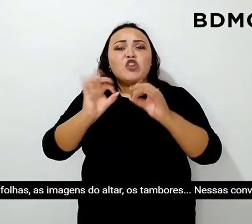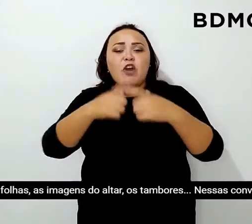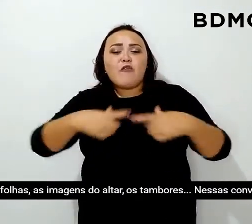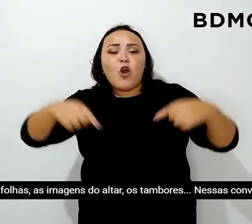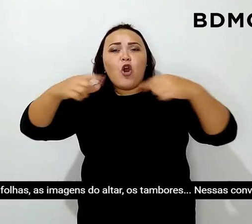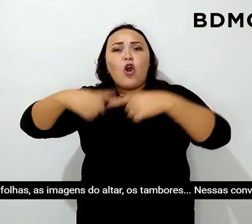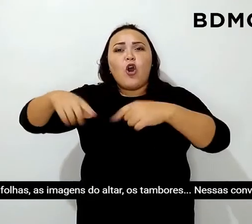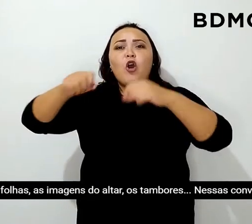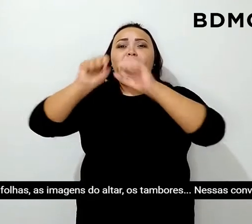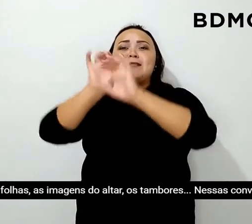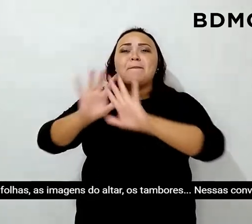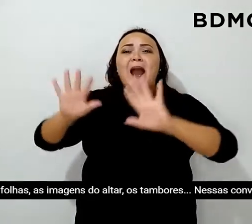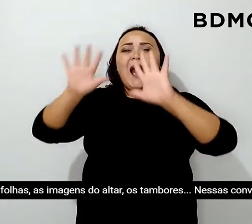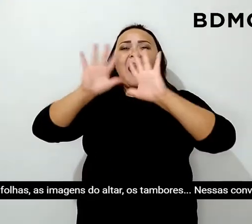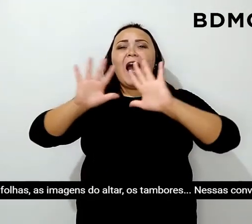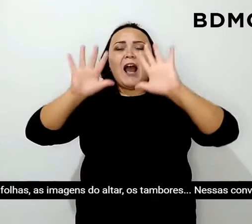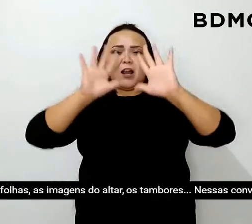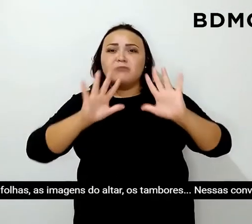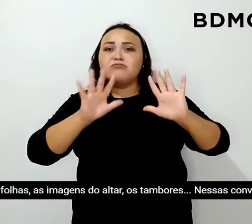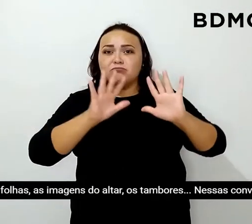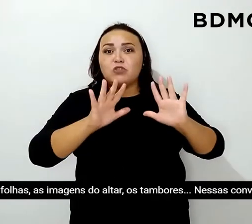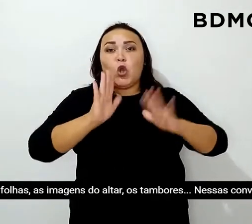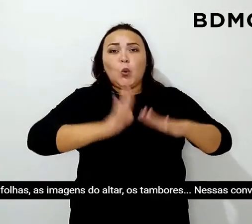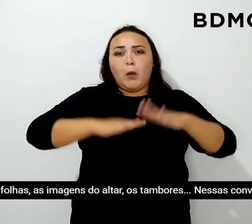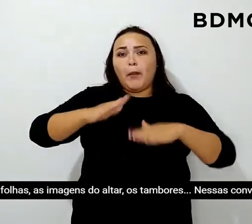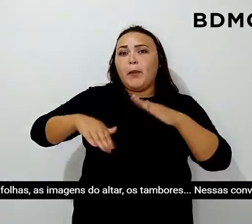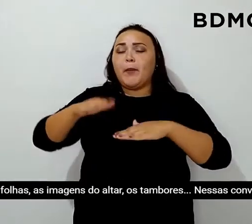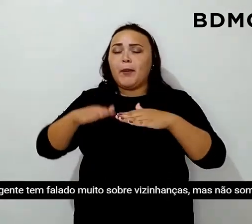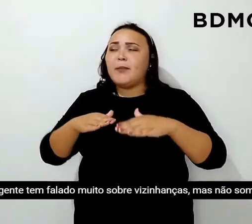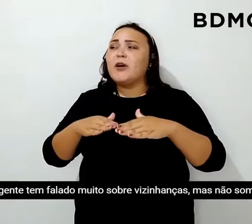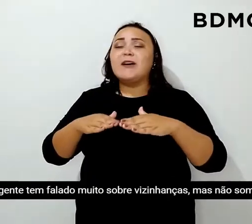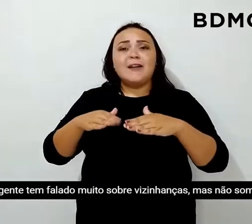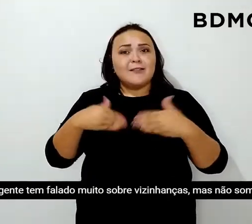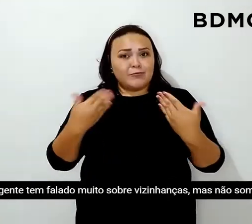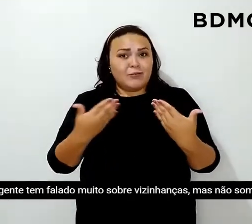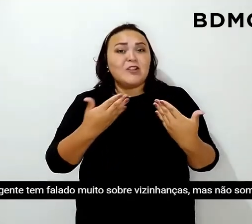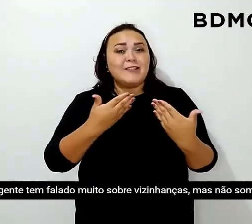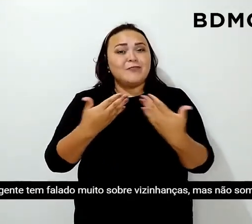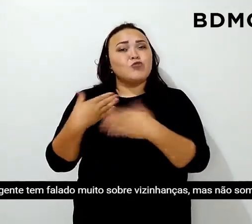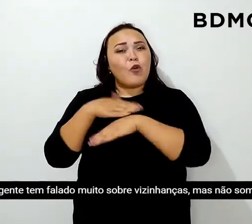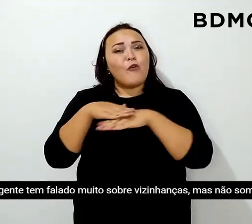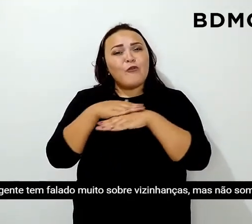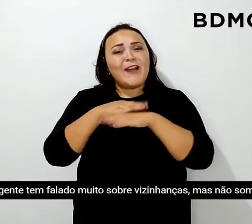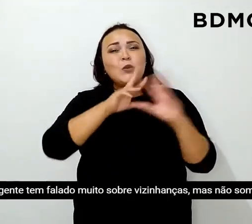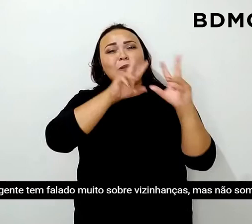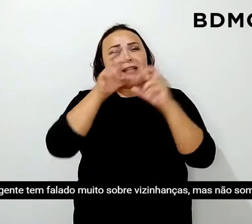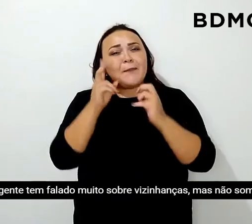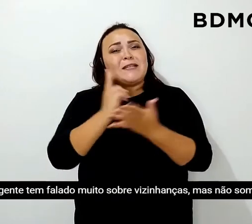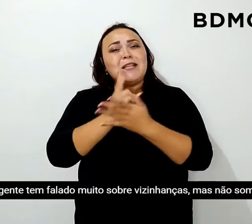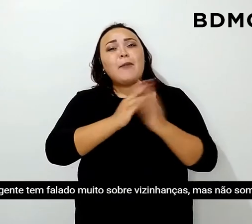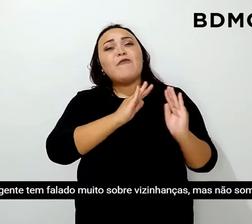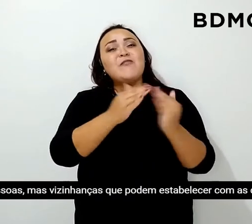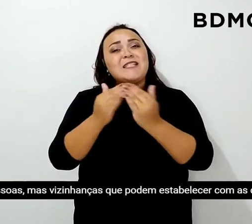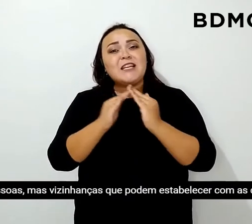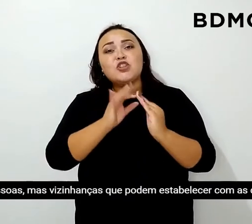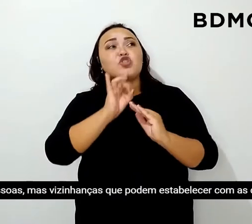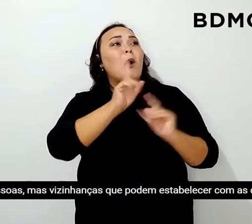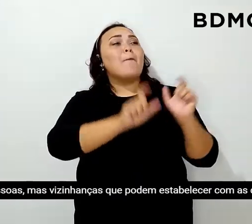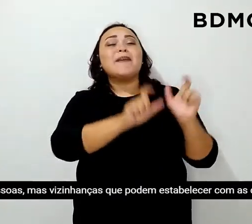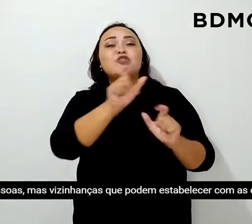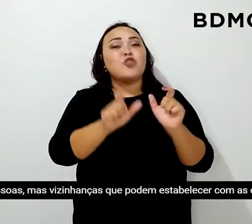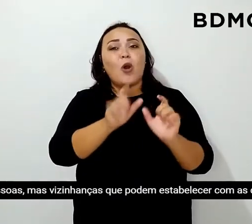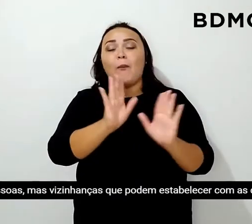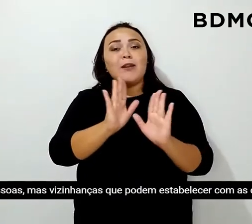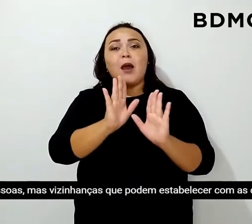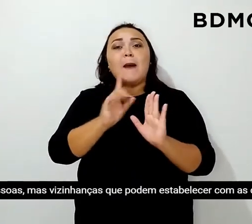as imagens no altar, os tambores. Nessa série de conversas, a gente tem falado muito sobre vizinhanças, mas não somente entre pessoas,